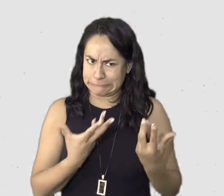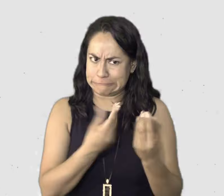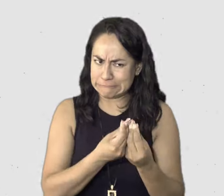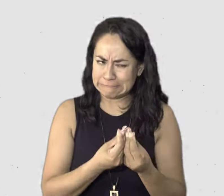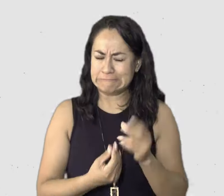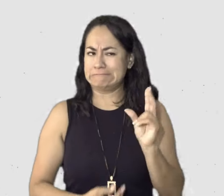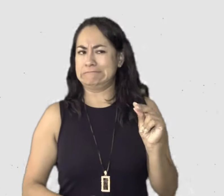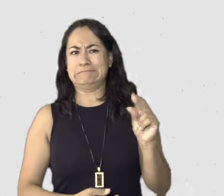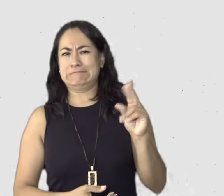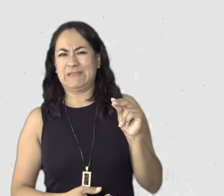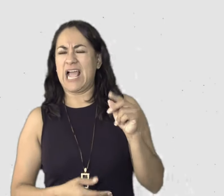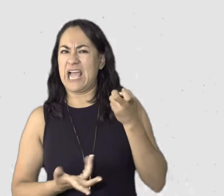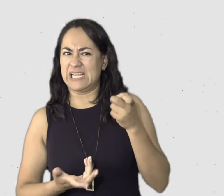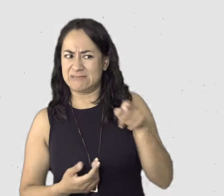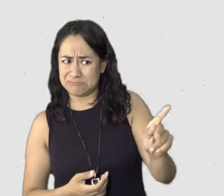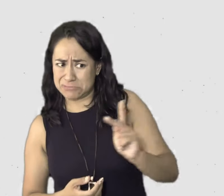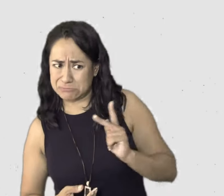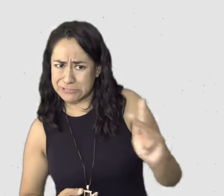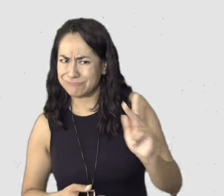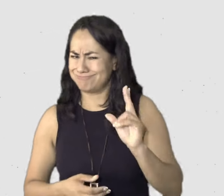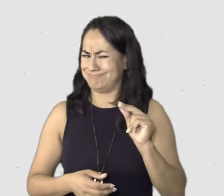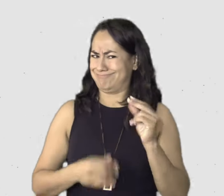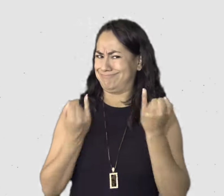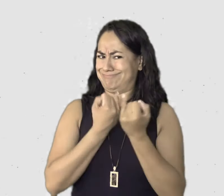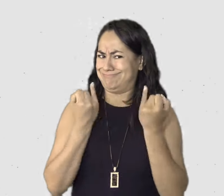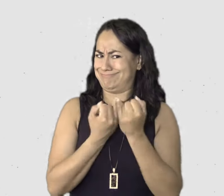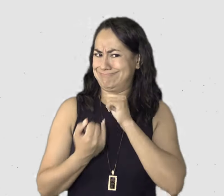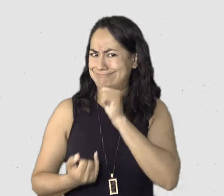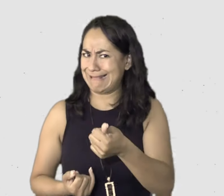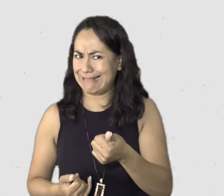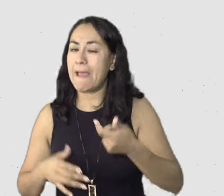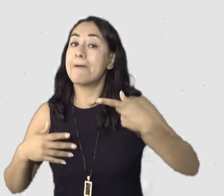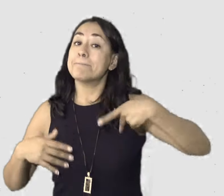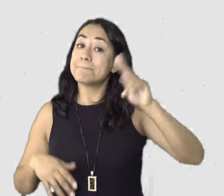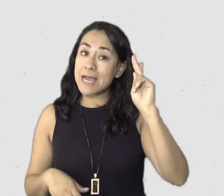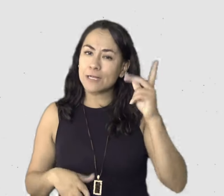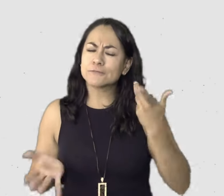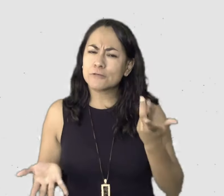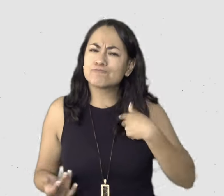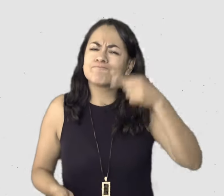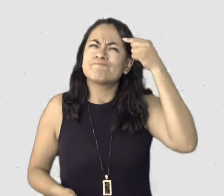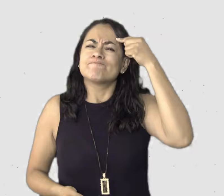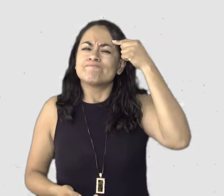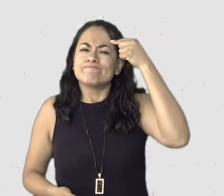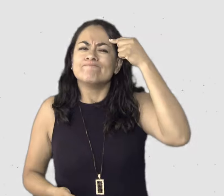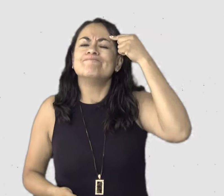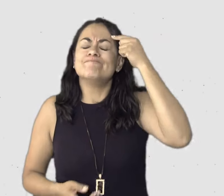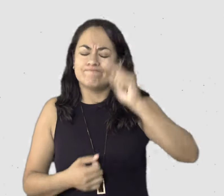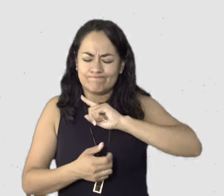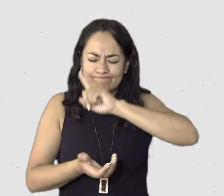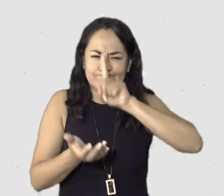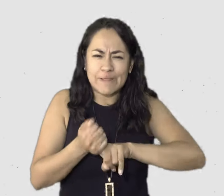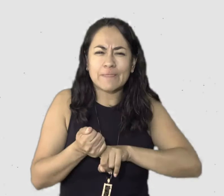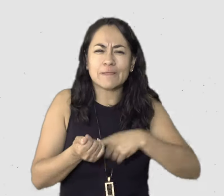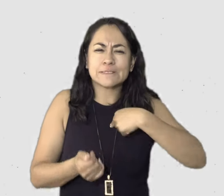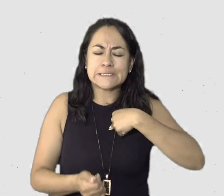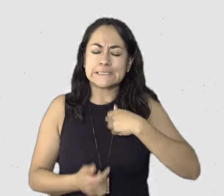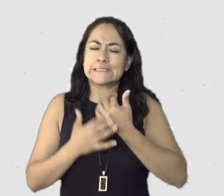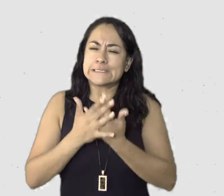no, es que yo con ellas como que no, no tengo nada afín, o somos muy diferentes. Pero una voz interna me decía, espérate,